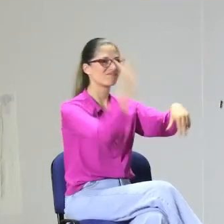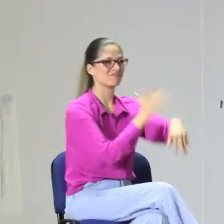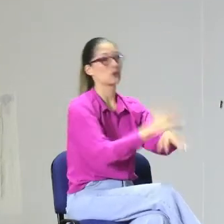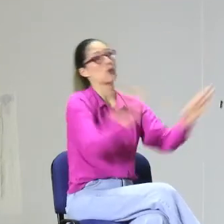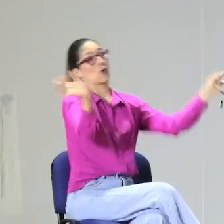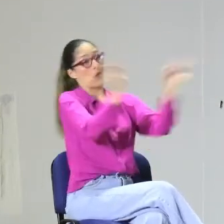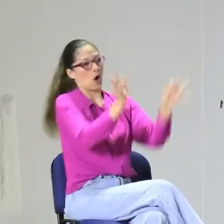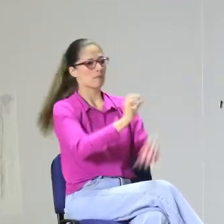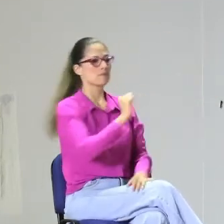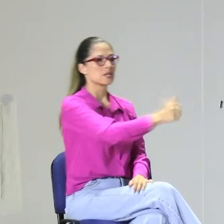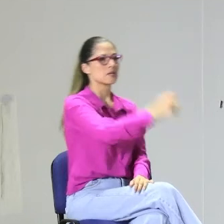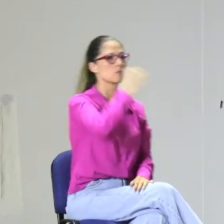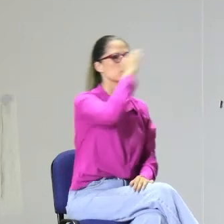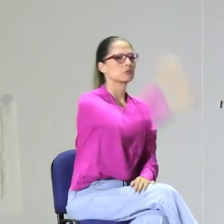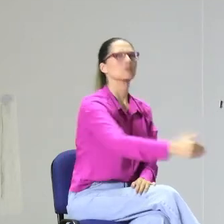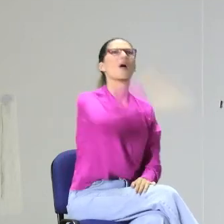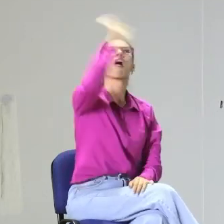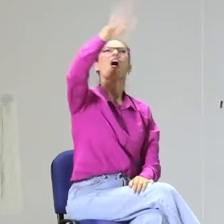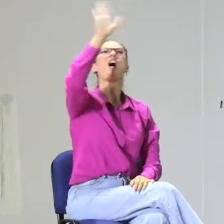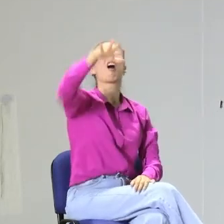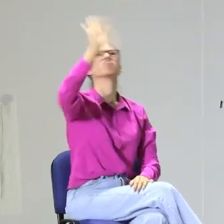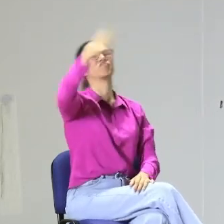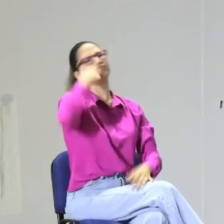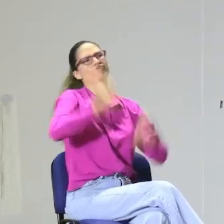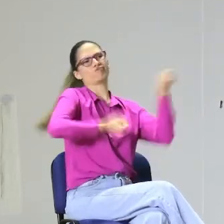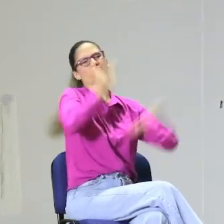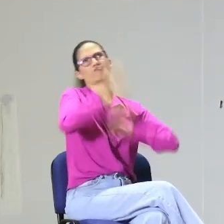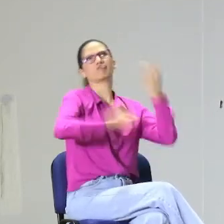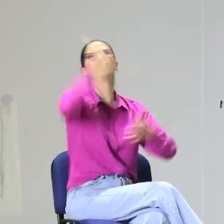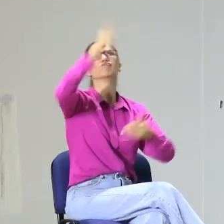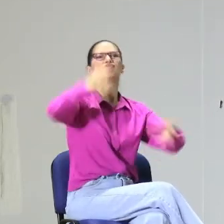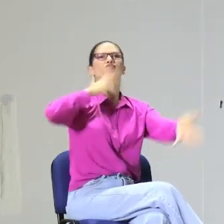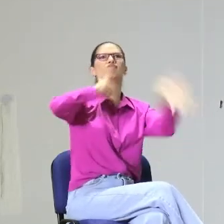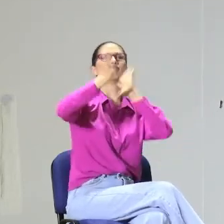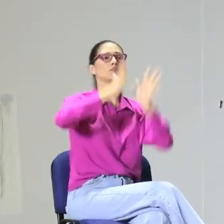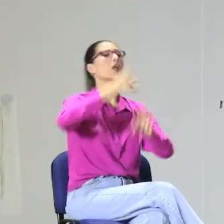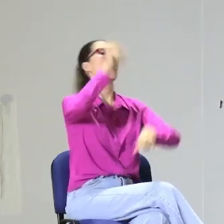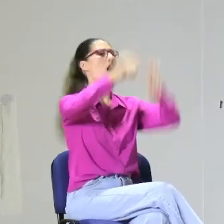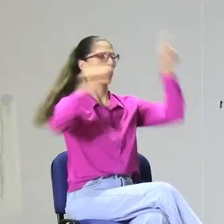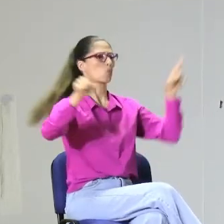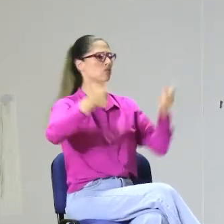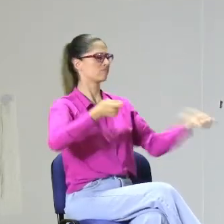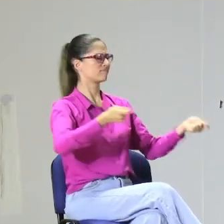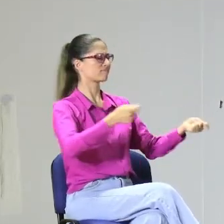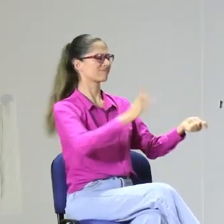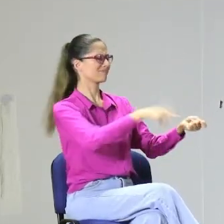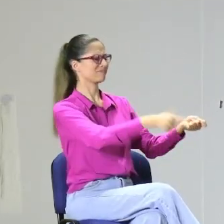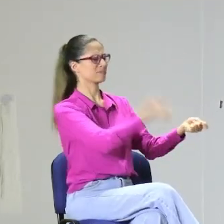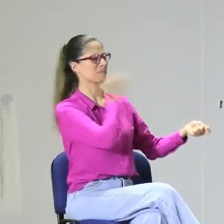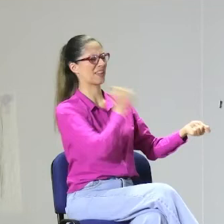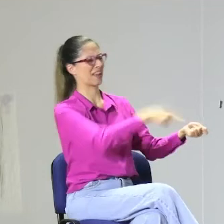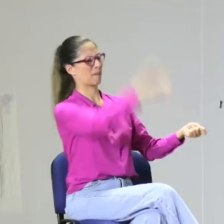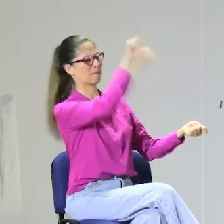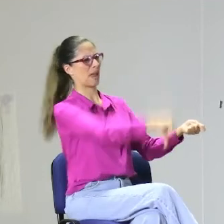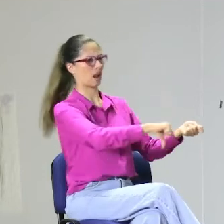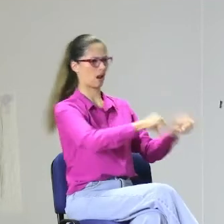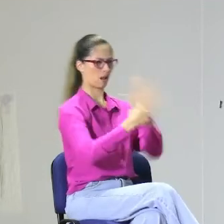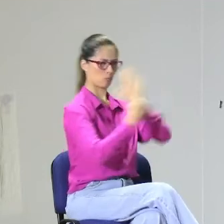perspectiva, como describir algún personaje que los estudiantes o los niños sordos puedan reconocer. También,